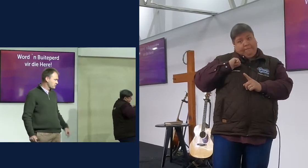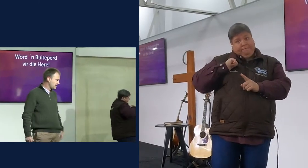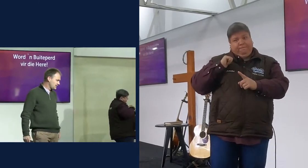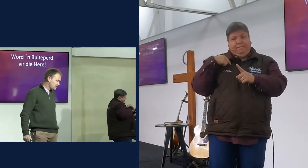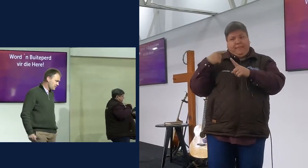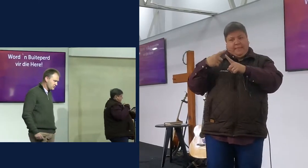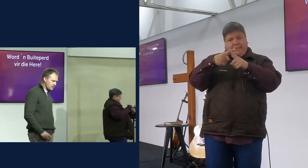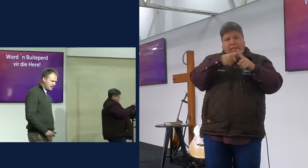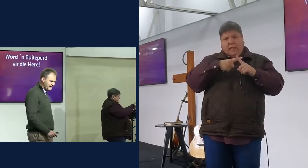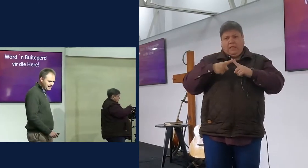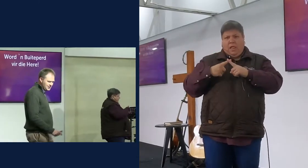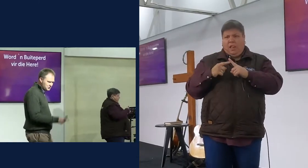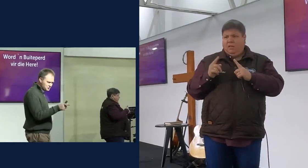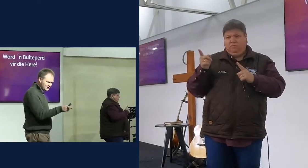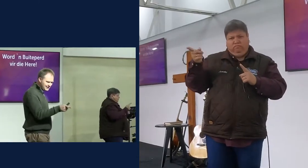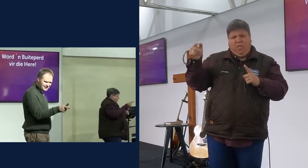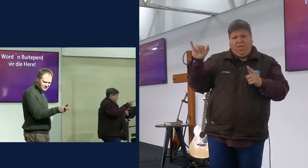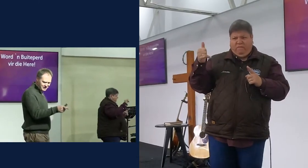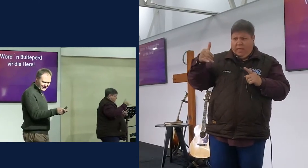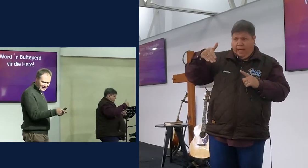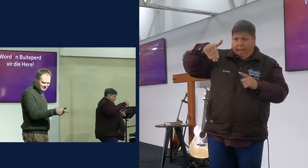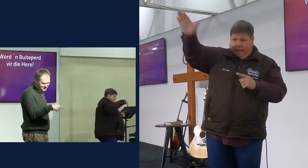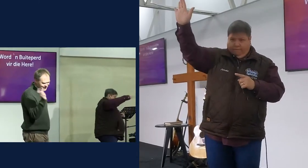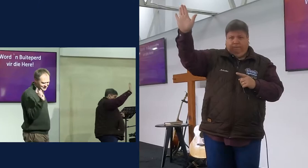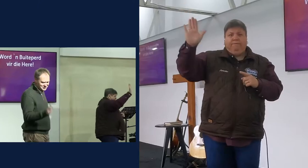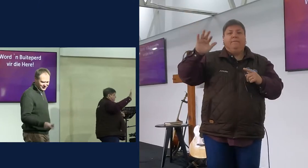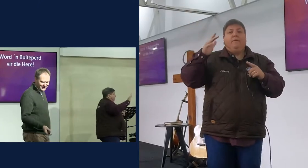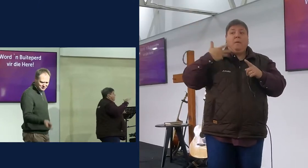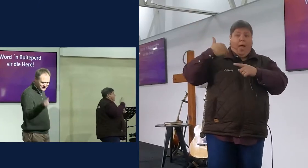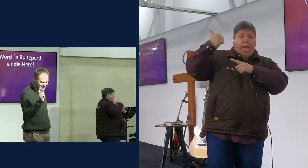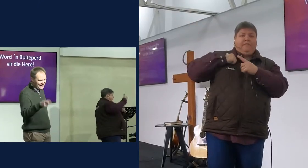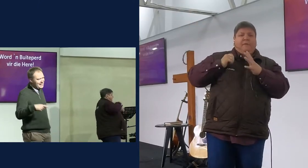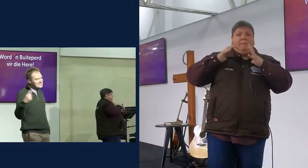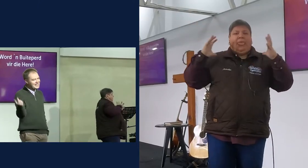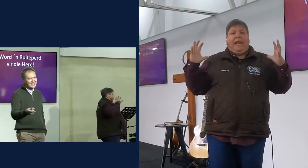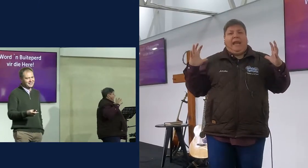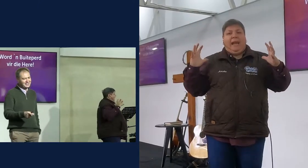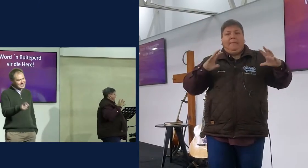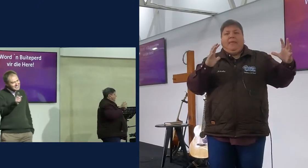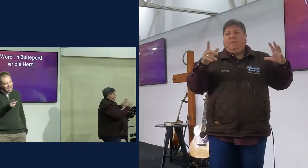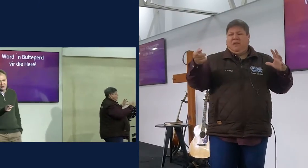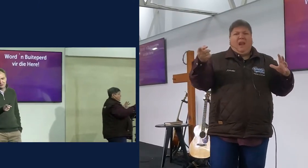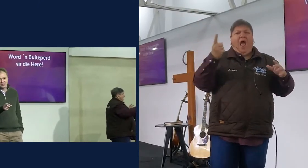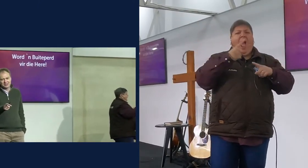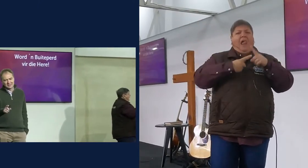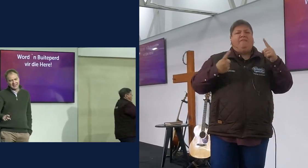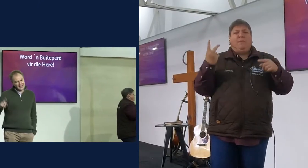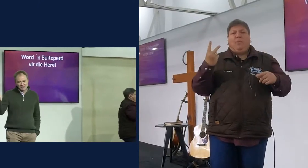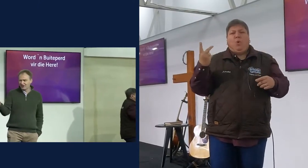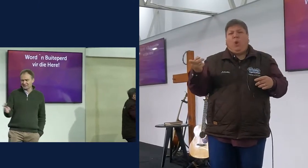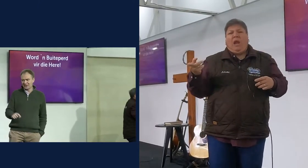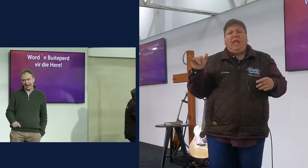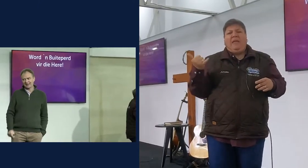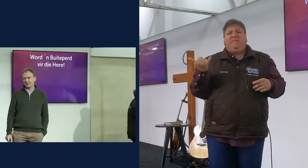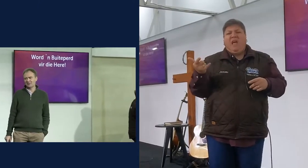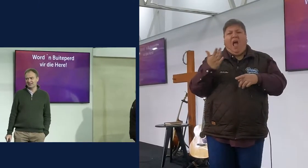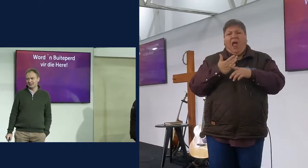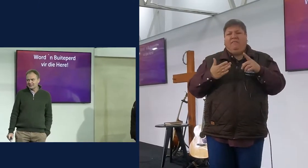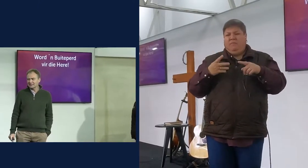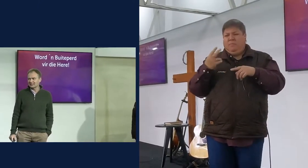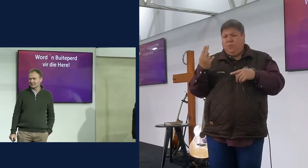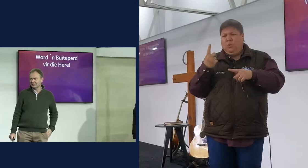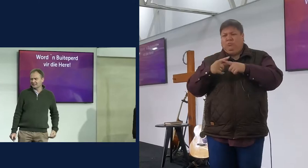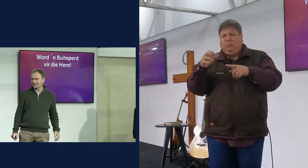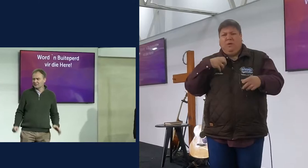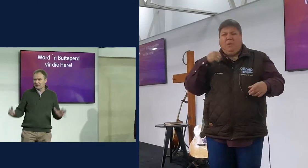allemaal van ons, dan gaan allemaal min oorblij, so ons kan één elimineer, jy moet gaan, sorry, jy sê rarig, jy sê een halfbroer, en jou ma was nou rarig, nou nie,